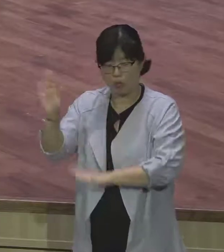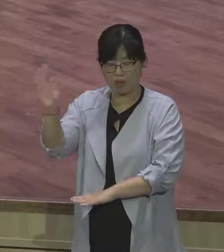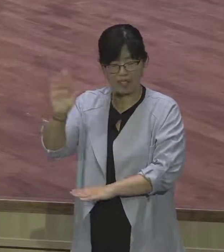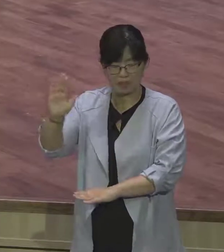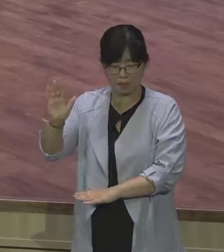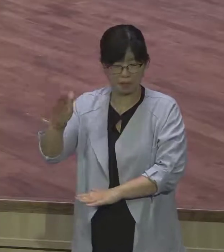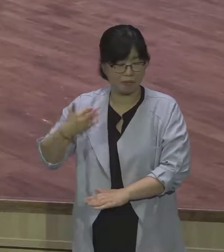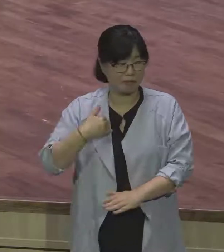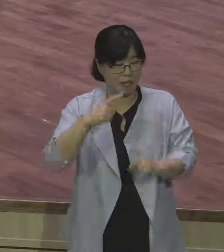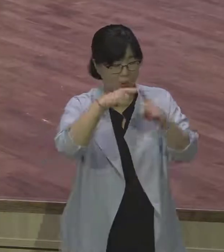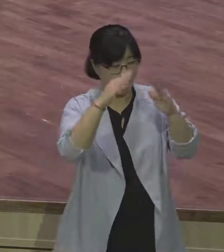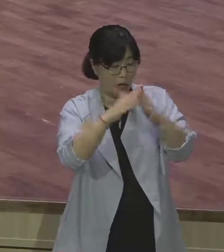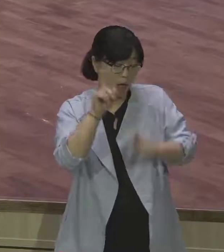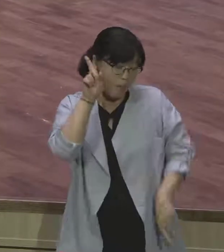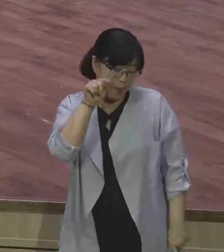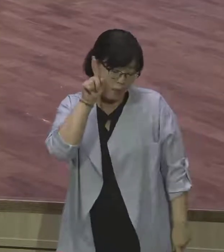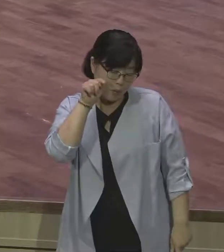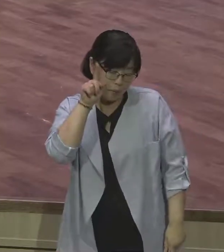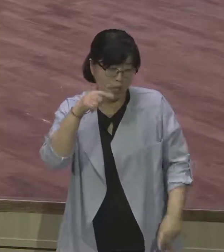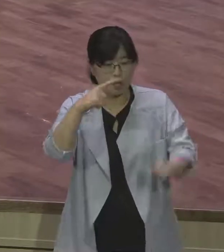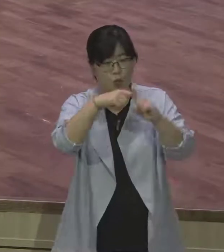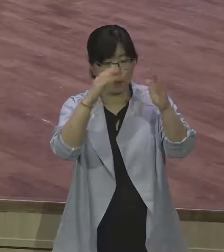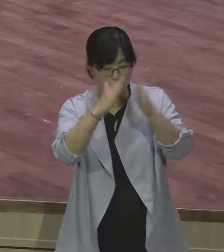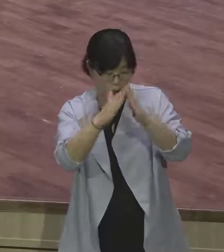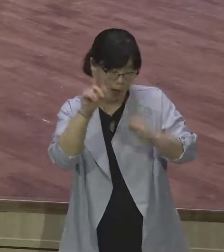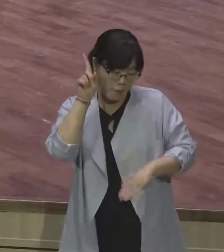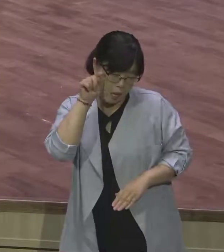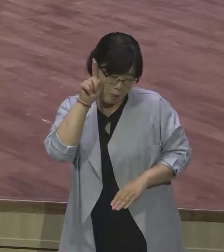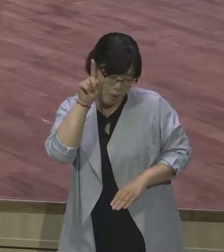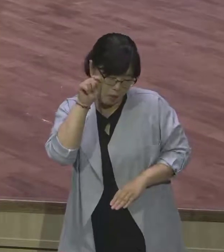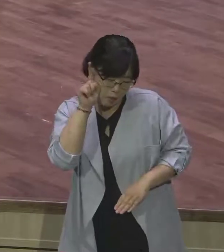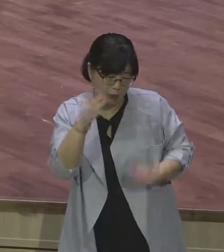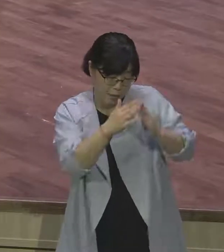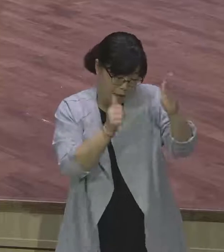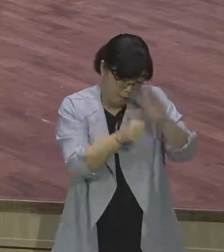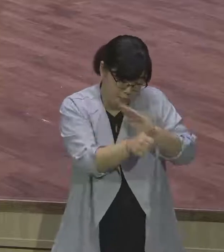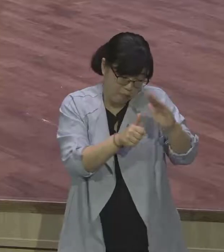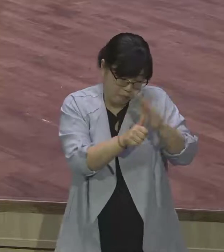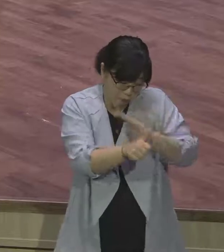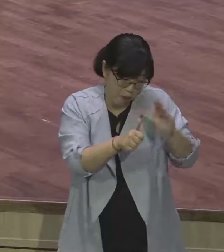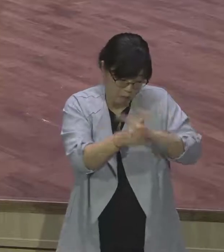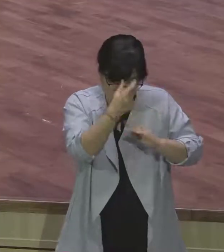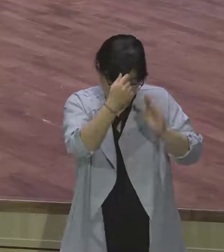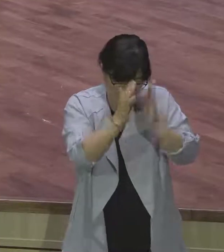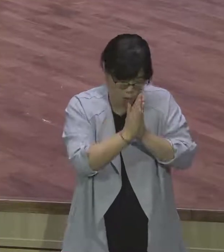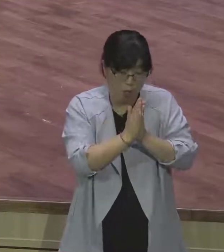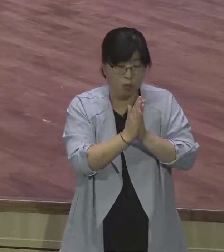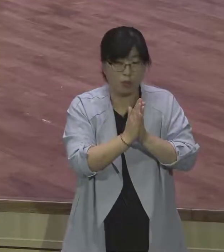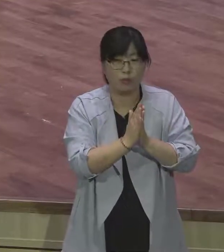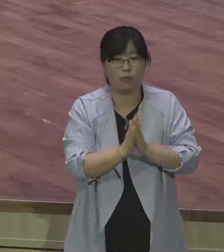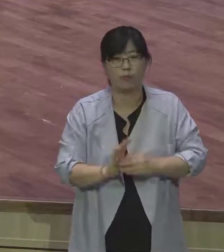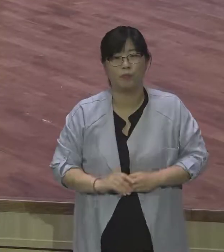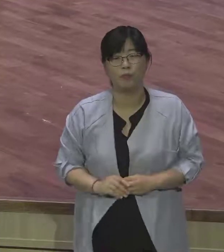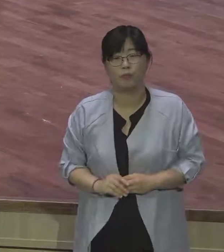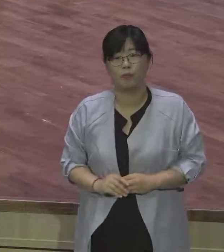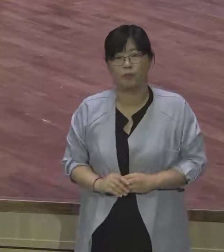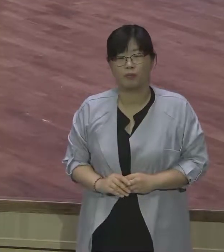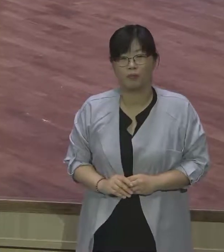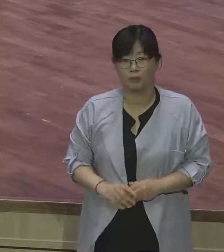매일매일. 매일 나와요. 주요일날 주요일날 금요일. 기본적으로 세 분은 나오잖아요. 네 분만 더 나오면 일주일 내내 나오잖아요.